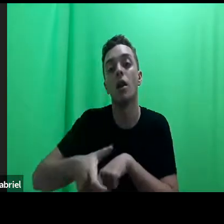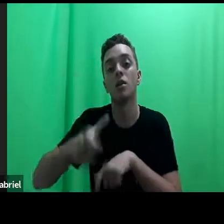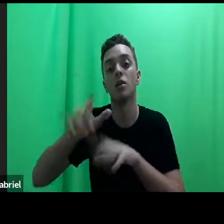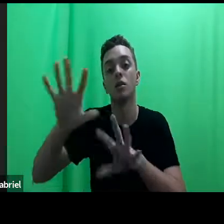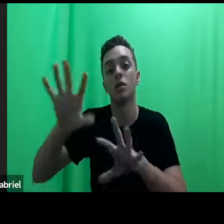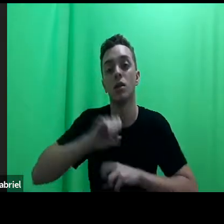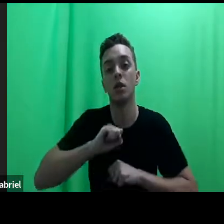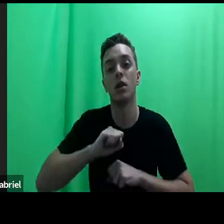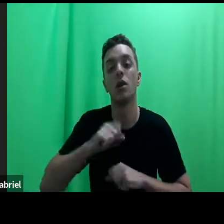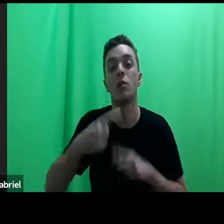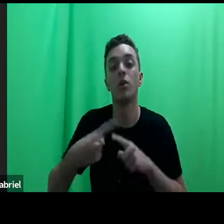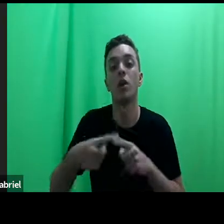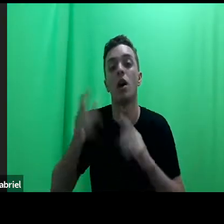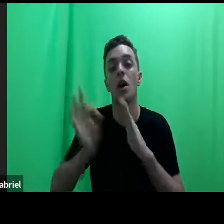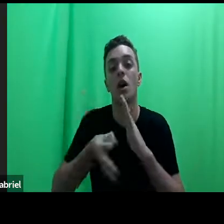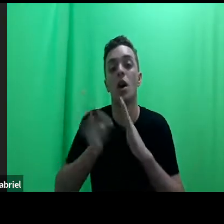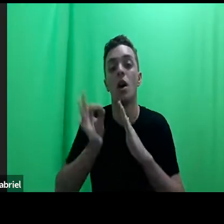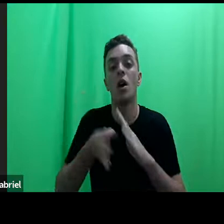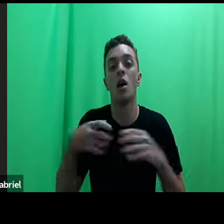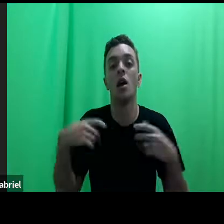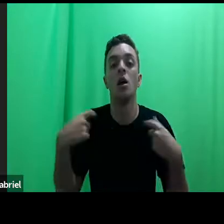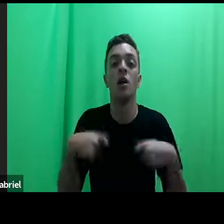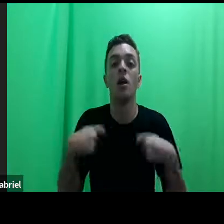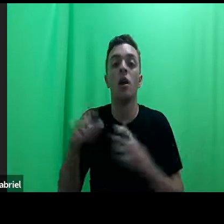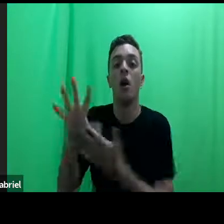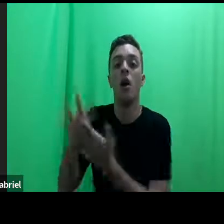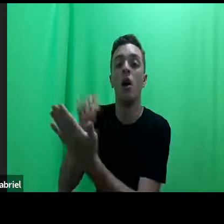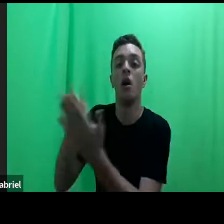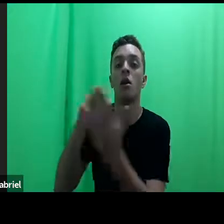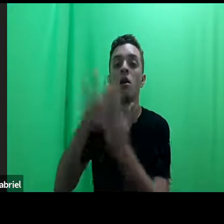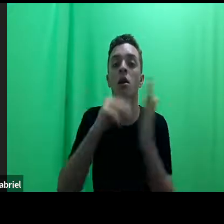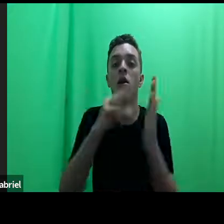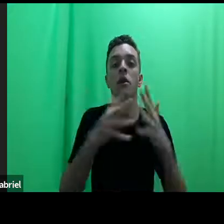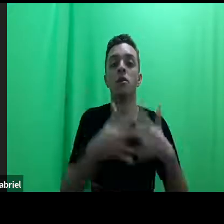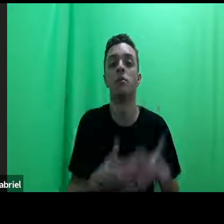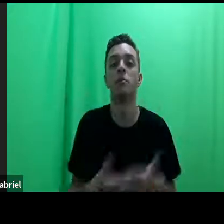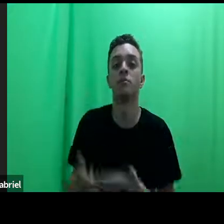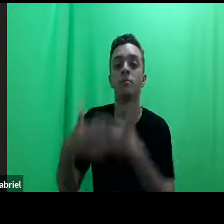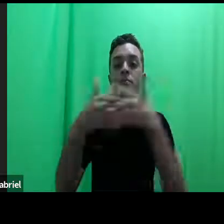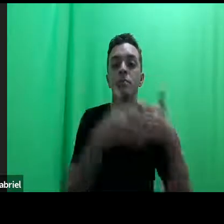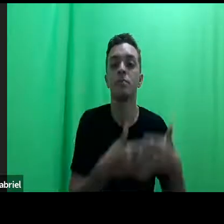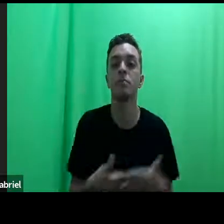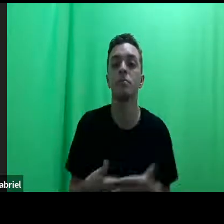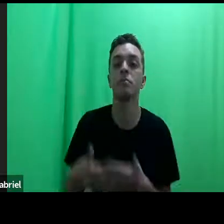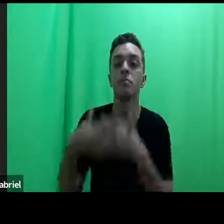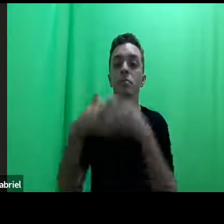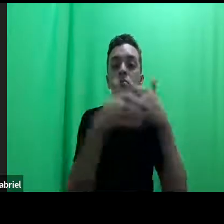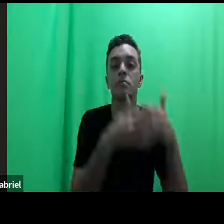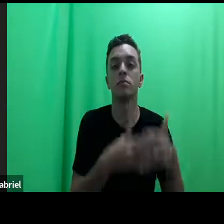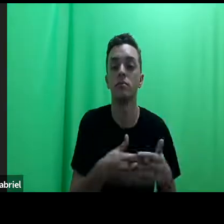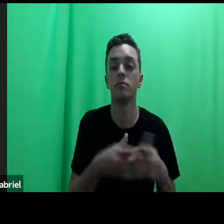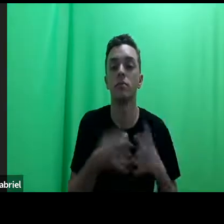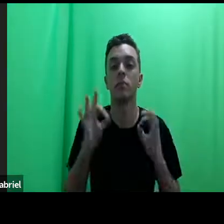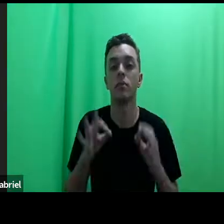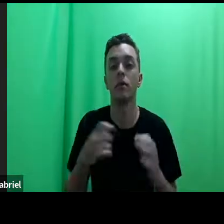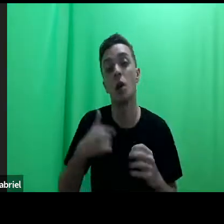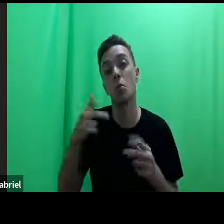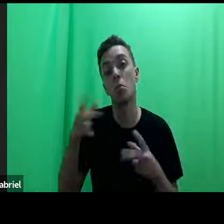clínicas não têm que imitar o modelo americano, nem imitam, pelo que eu tenho